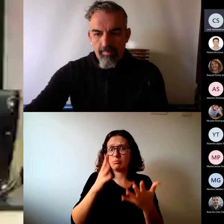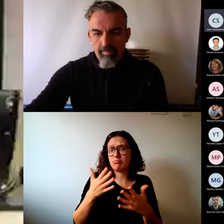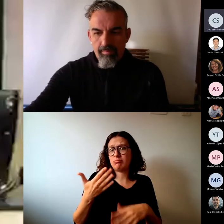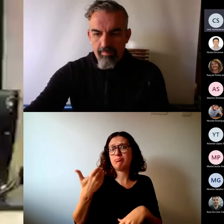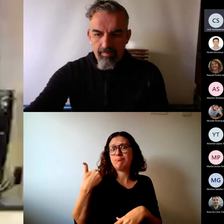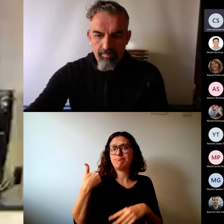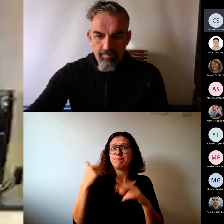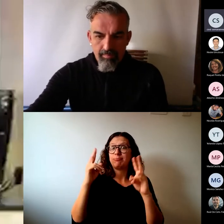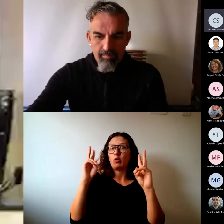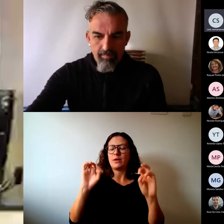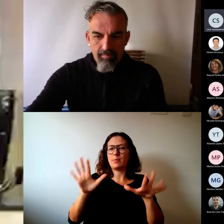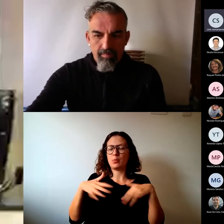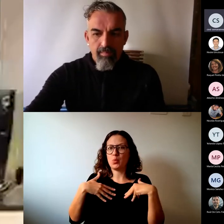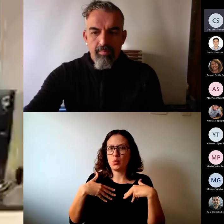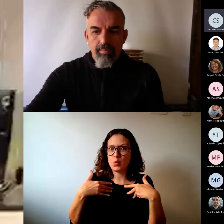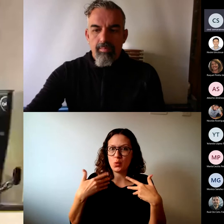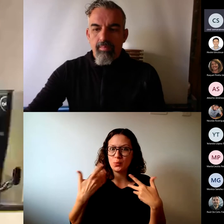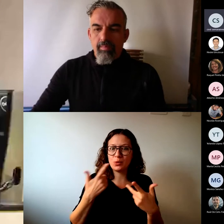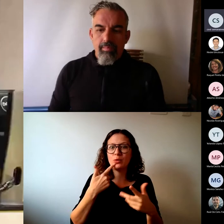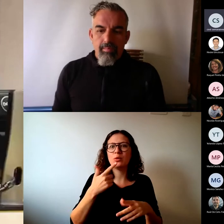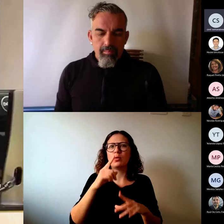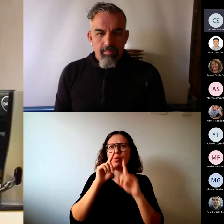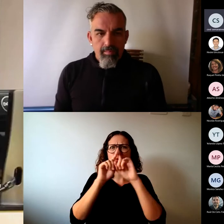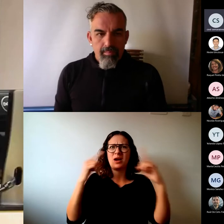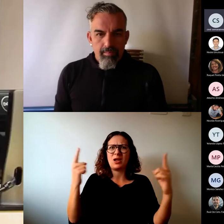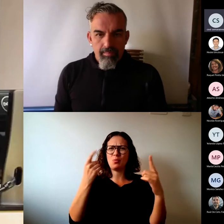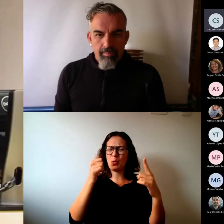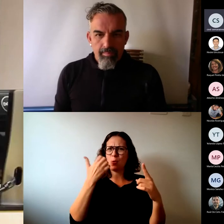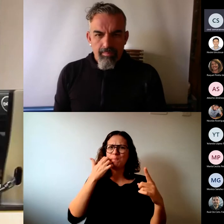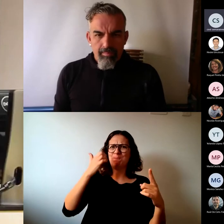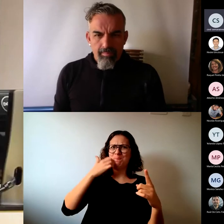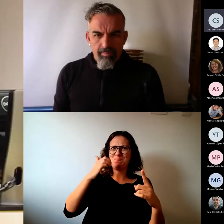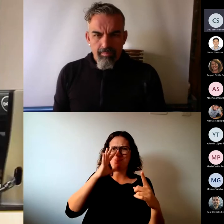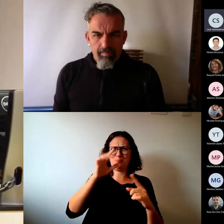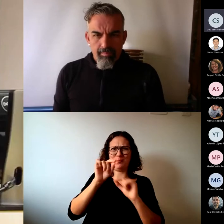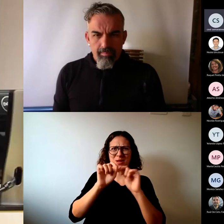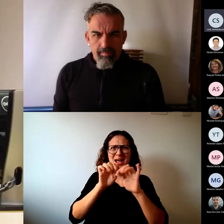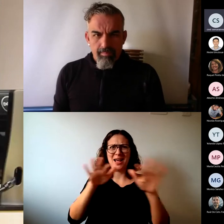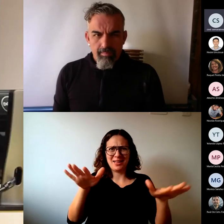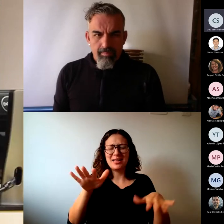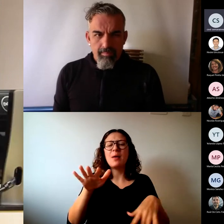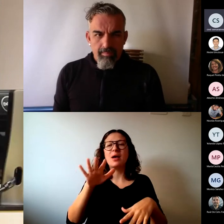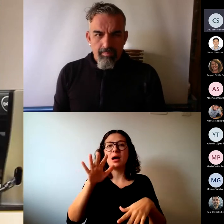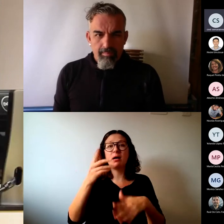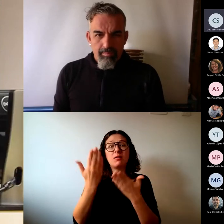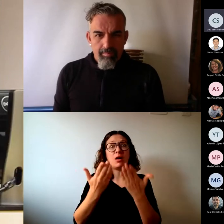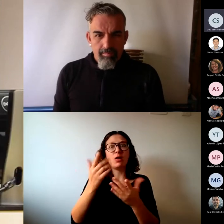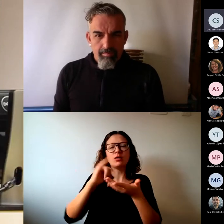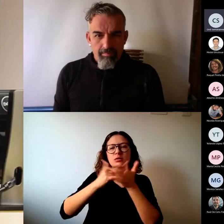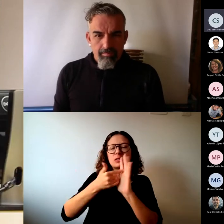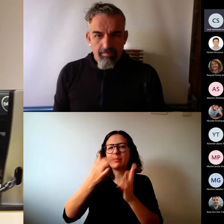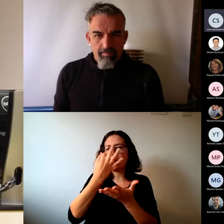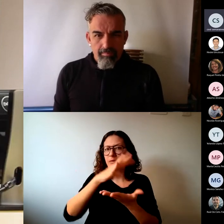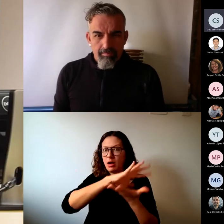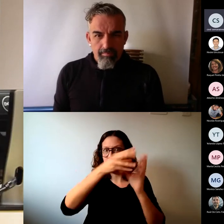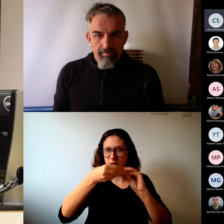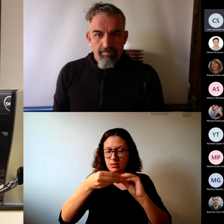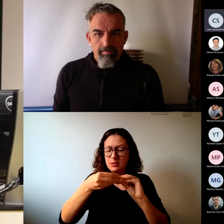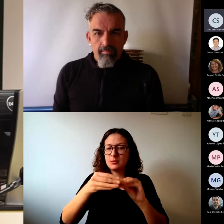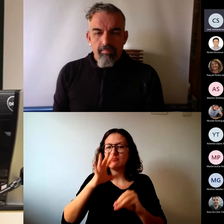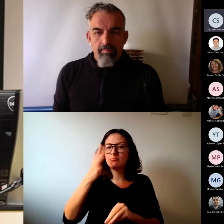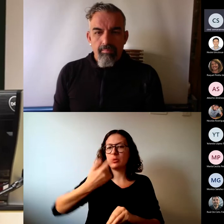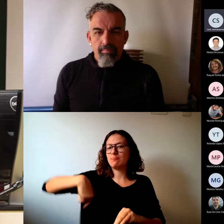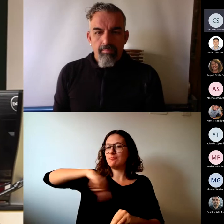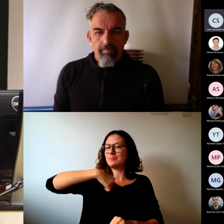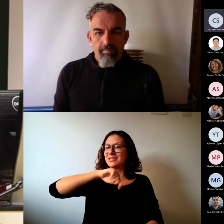confinamiento inesperado y un año de emergencia extraña, vamos a llamarlo así. Así que lo que sí que teníamos la sensación y